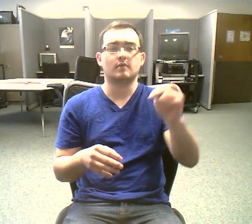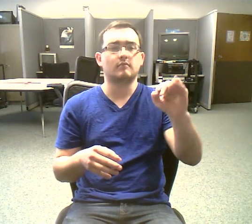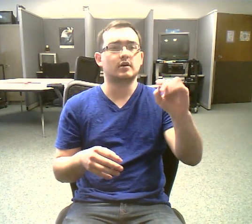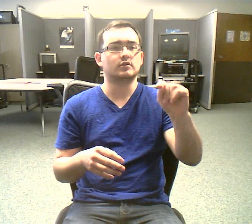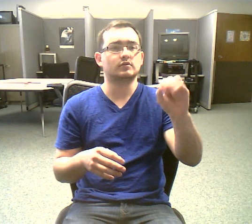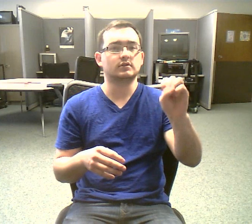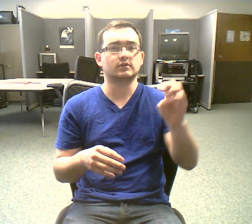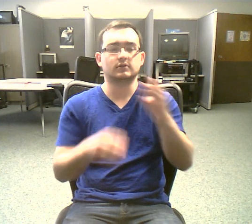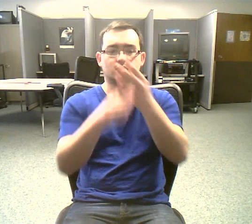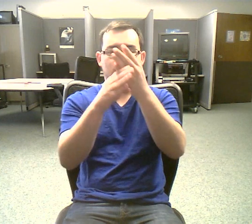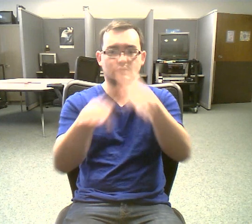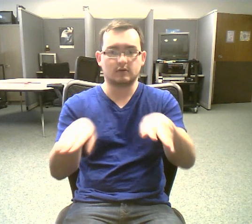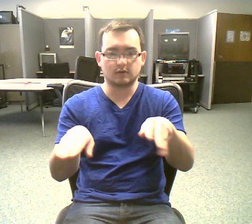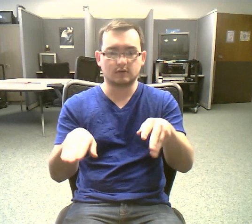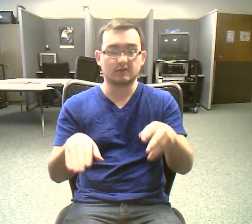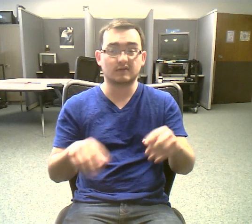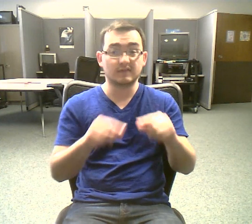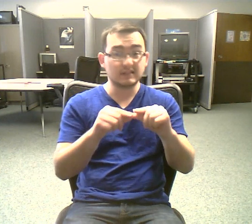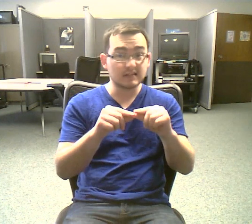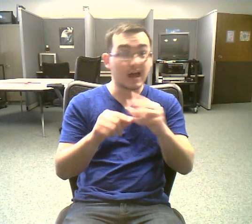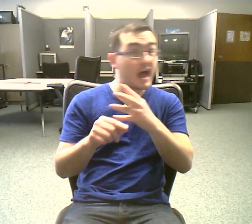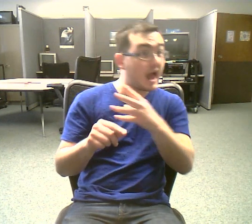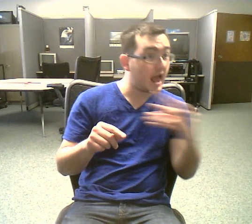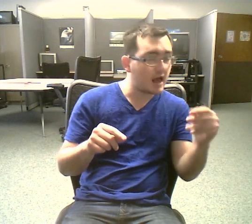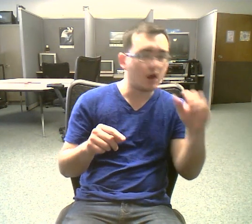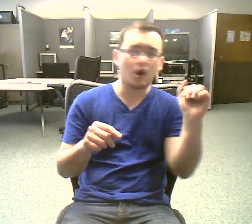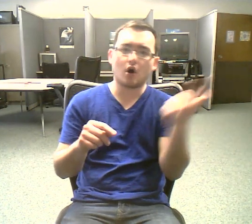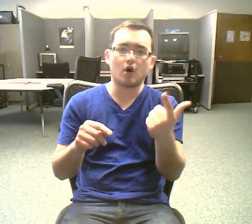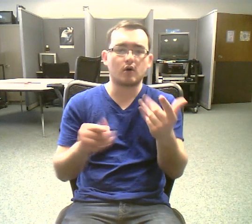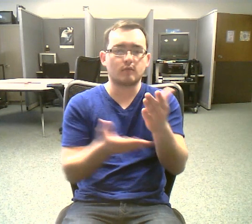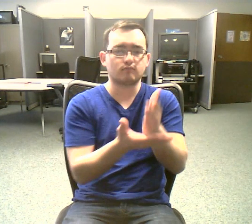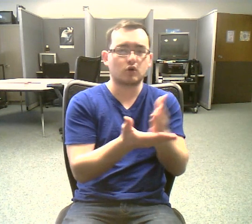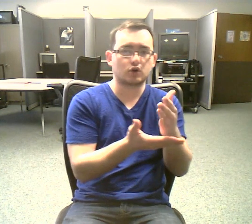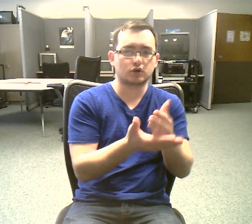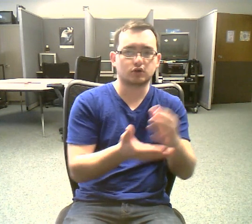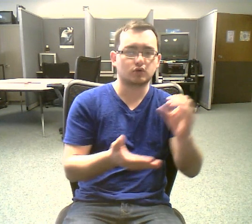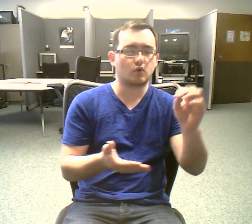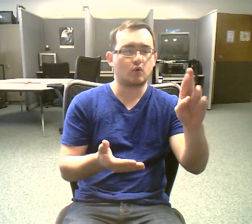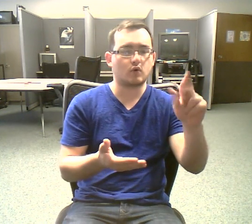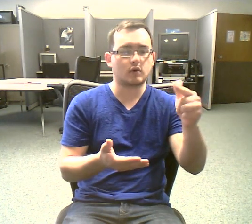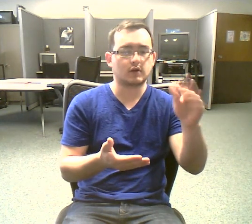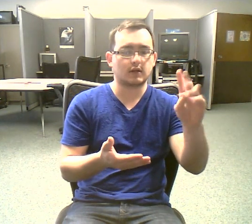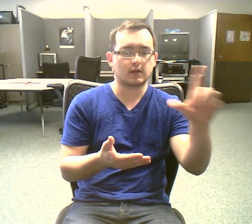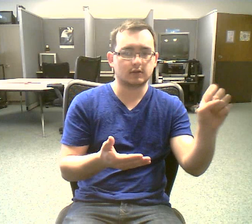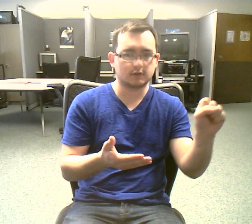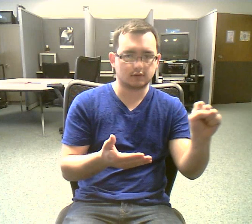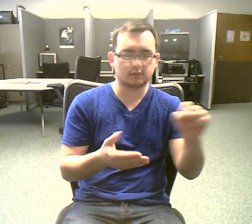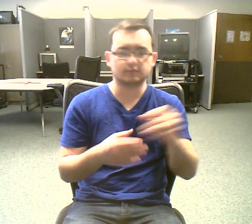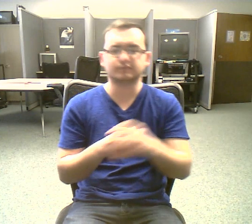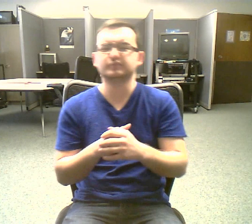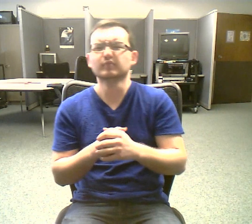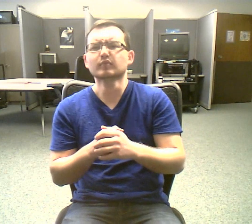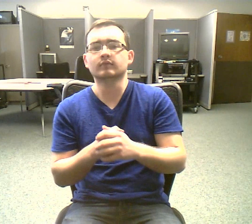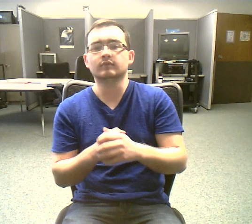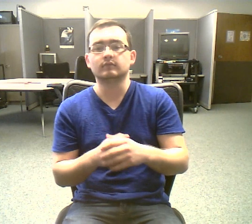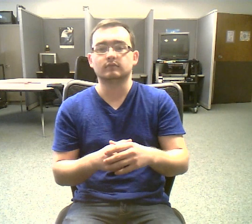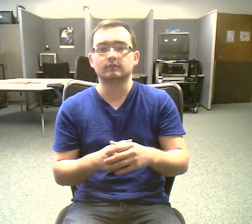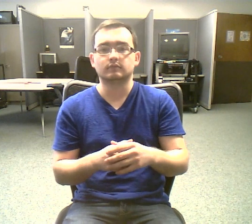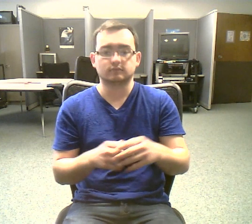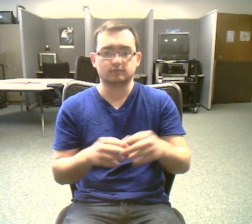ates its DNA, and the two new cells, they're called daughter cells, D-A-U-GH